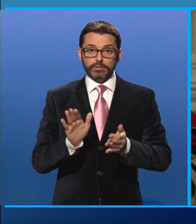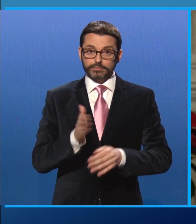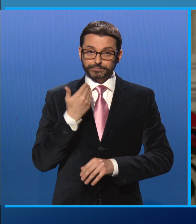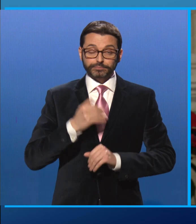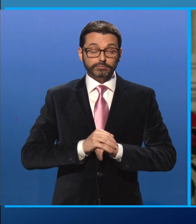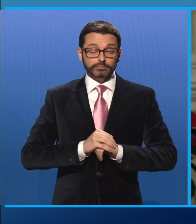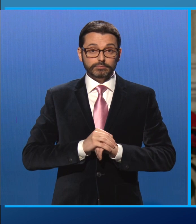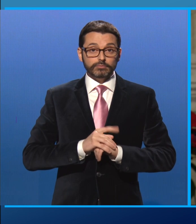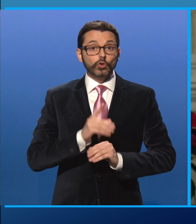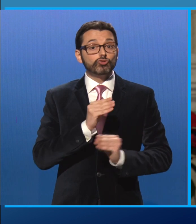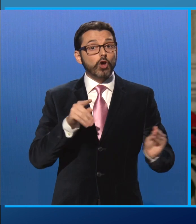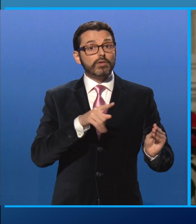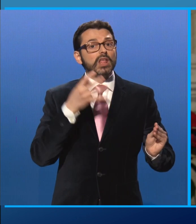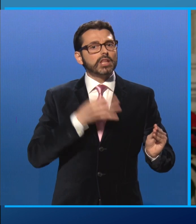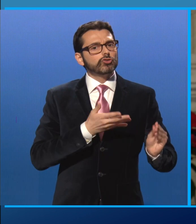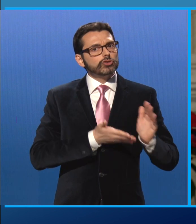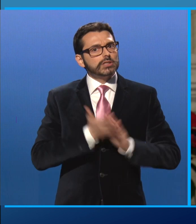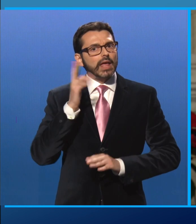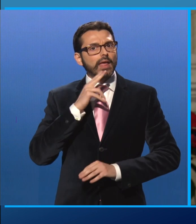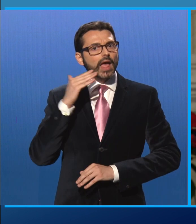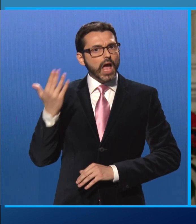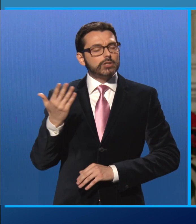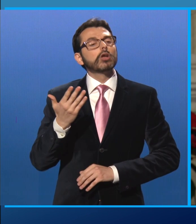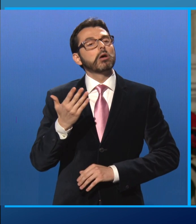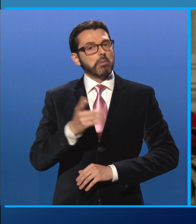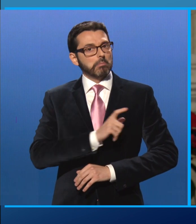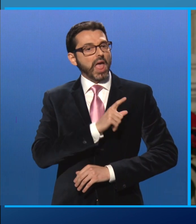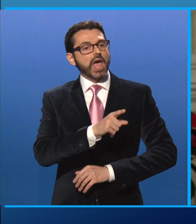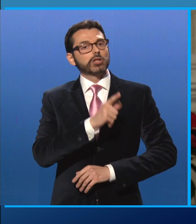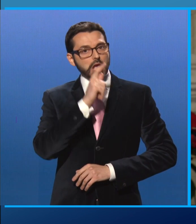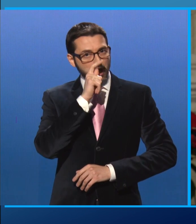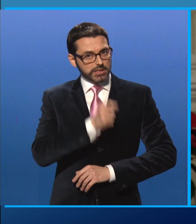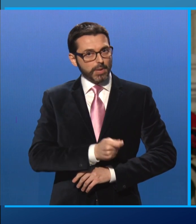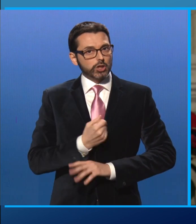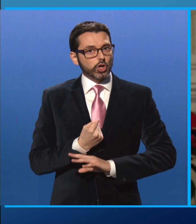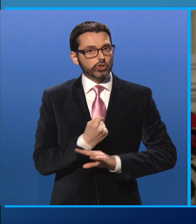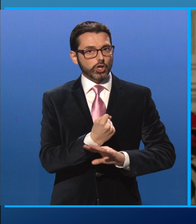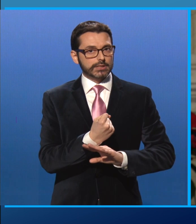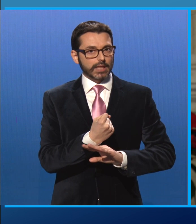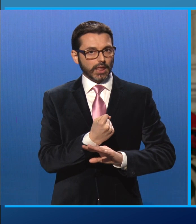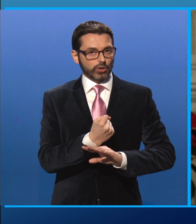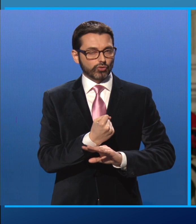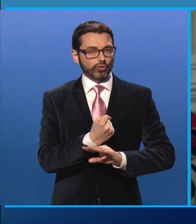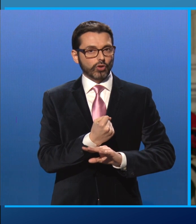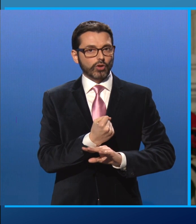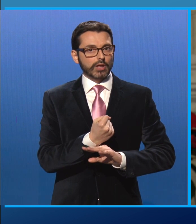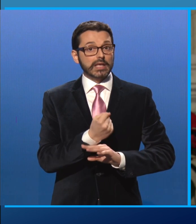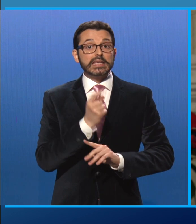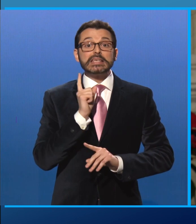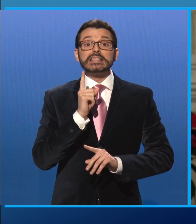decidono di farlo meritano sempre rispetto e sostegno. E quando non si può riportare nel nostro Paese